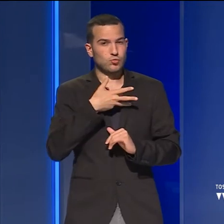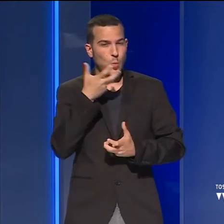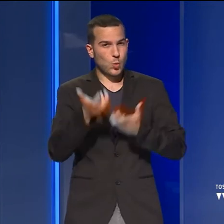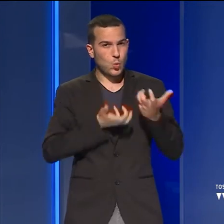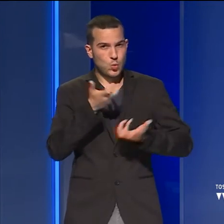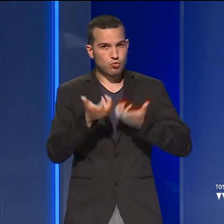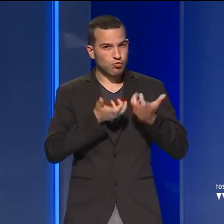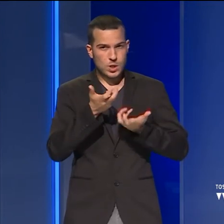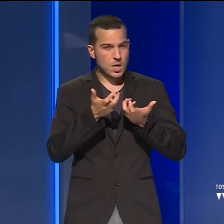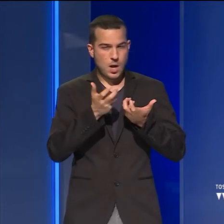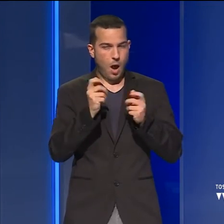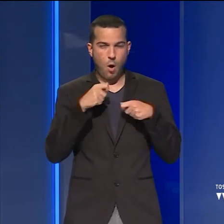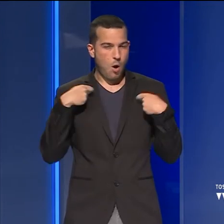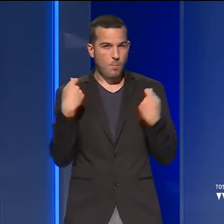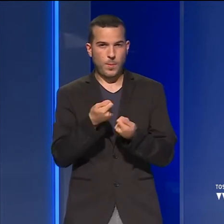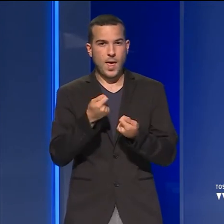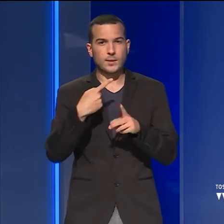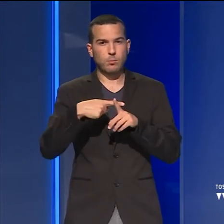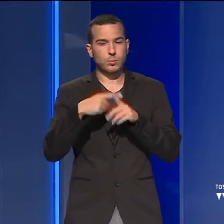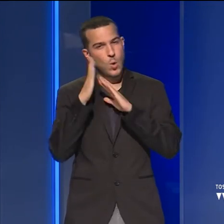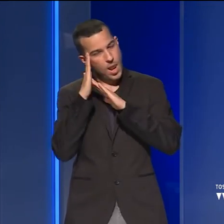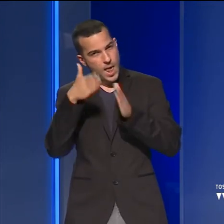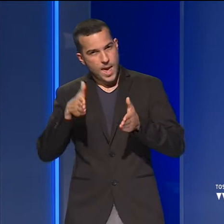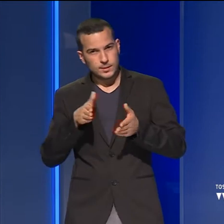provvista di tutto il necessario e posti letto.